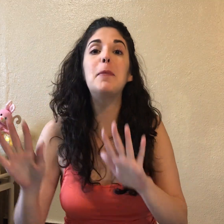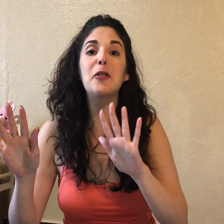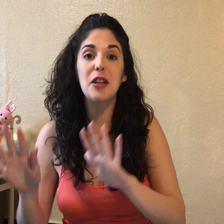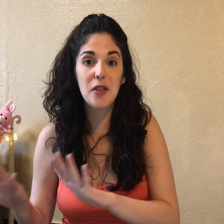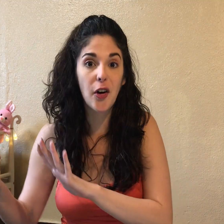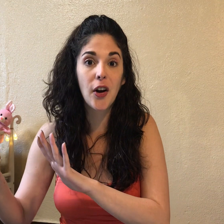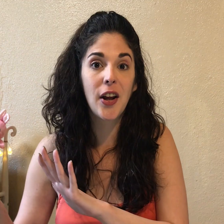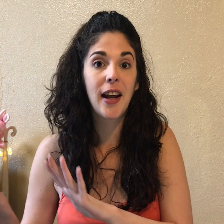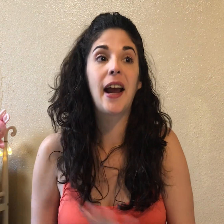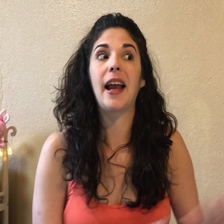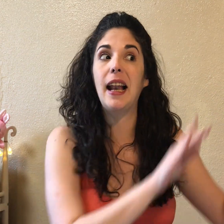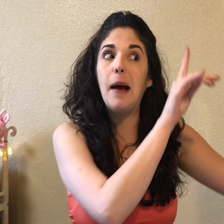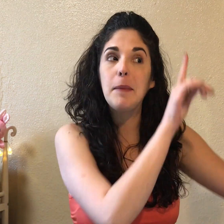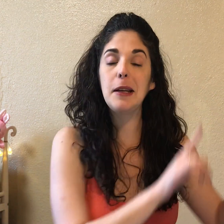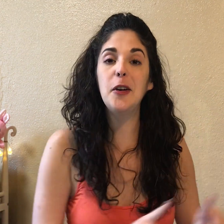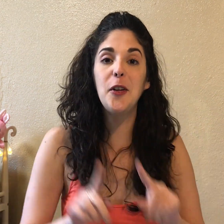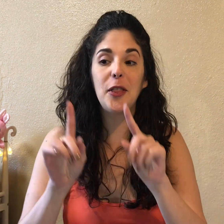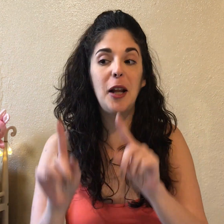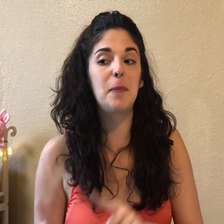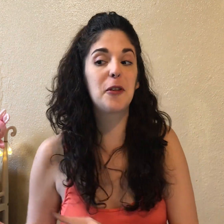profesor? El amigo del profesor.